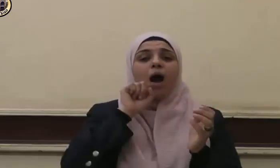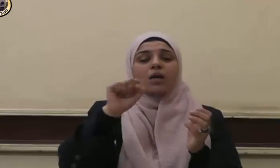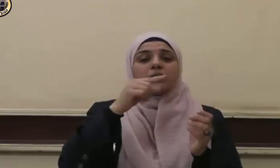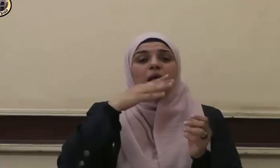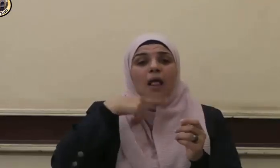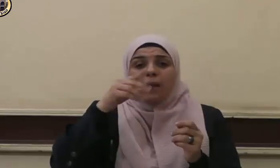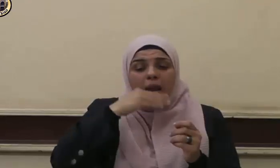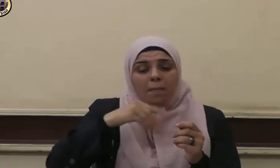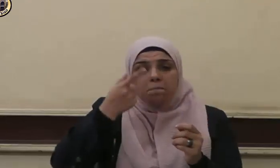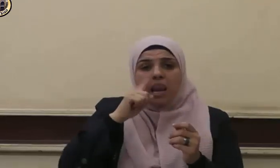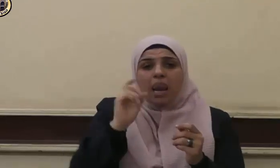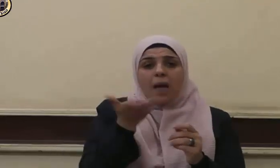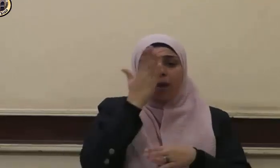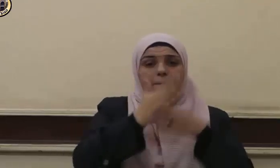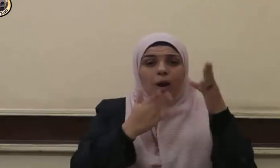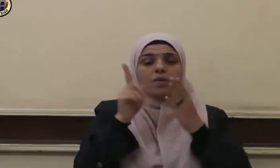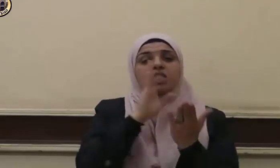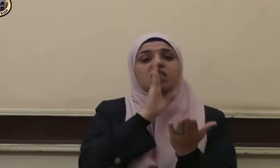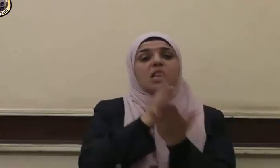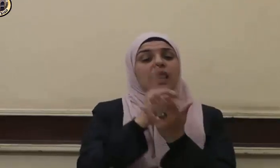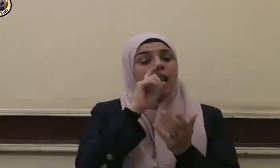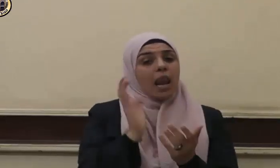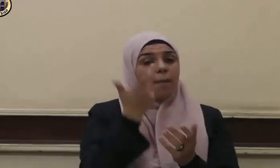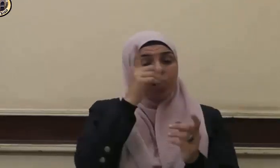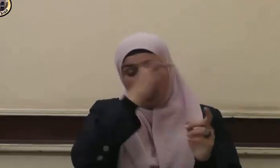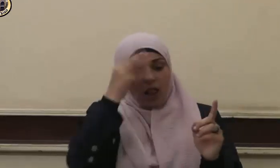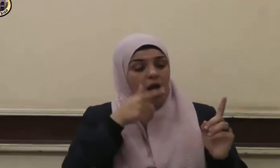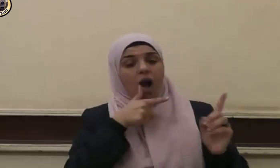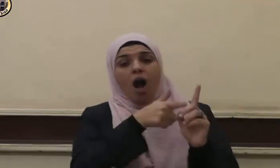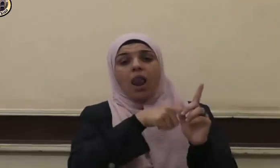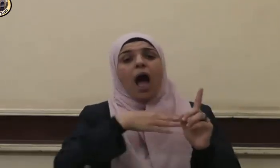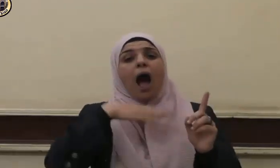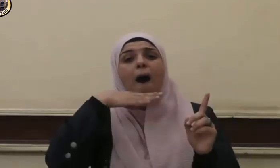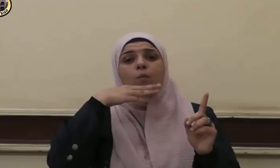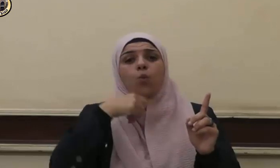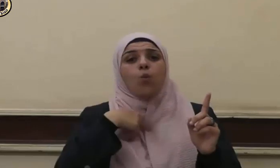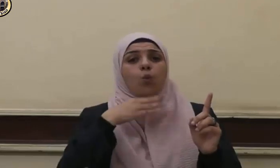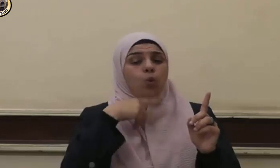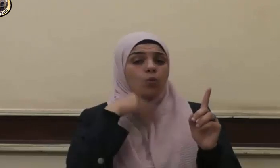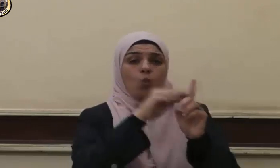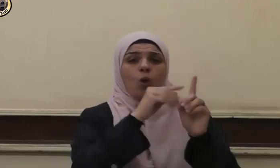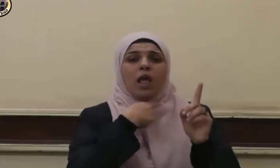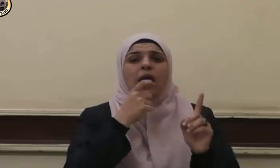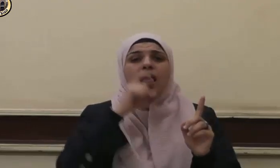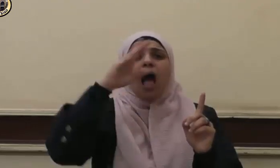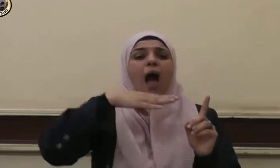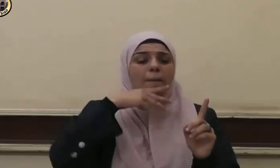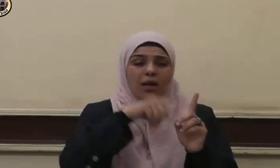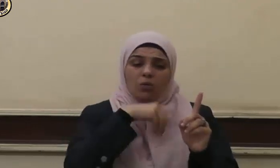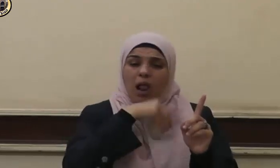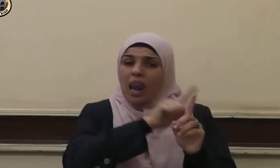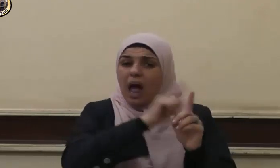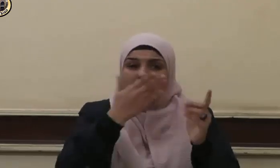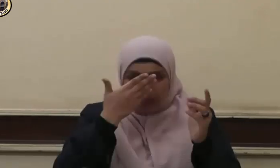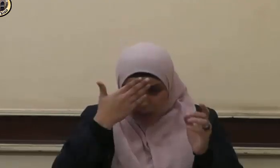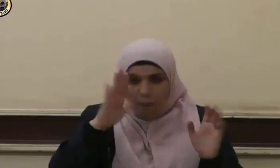كان صديقا نبيا إذ قال لأبيه يا أبت لم تعبد ما لا يسمع ولا يبصر